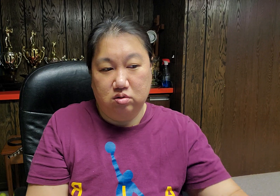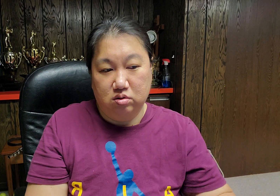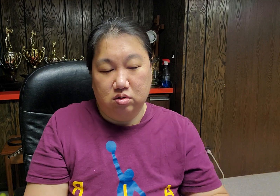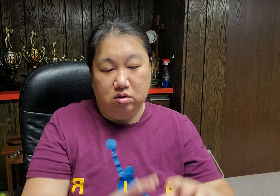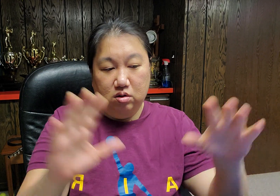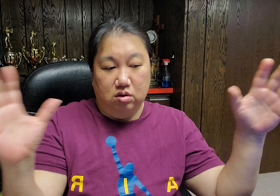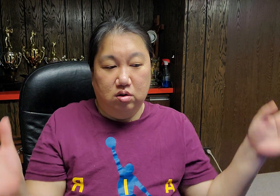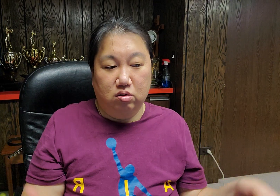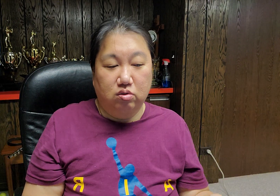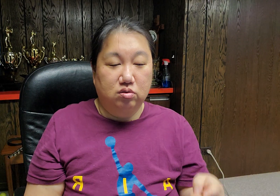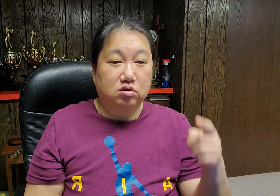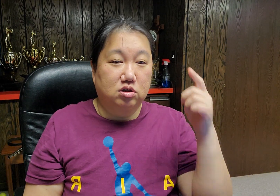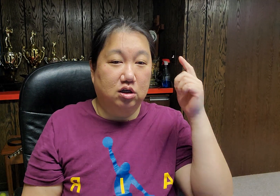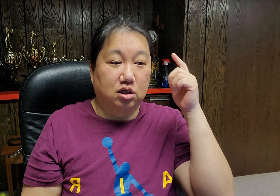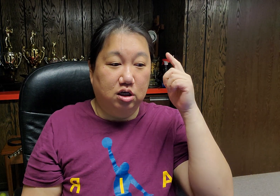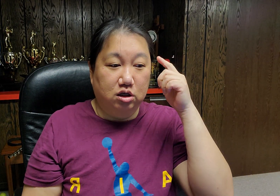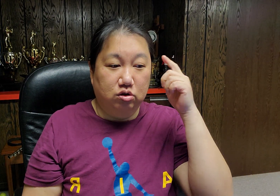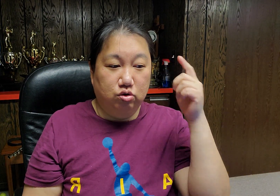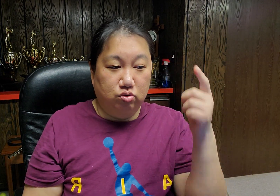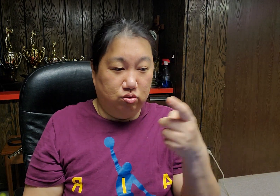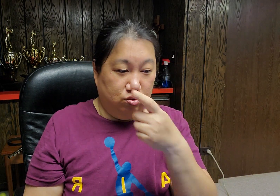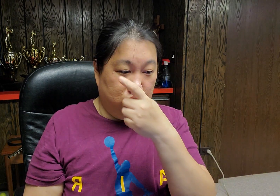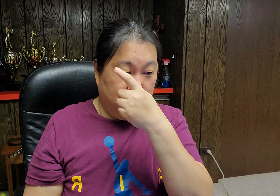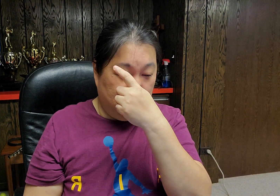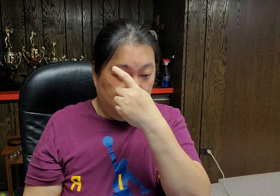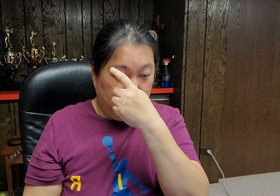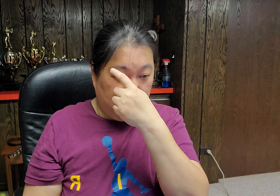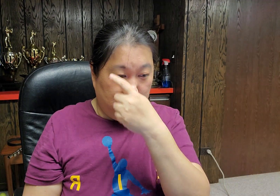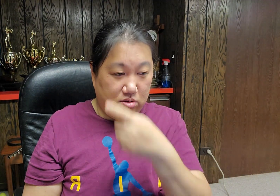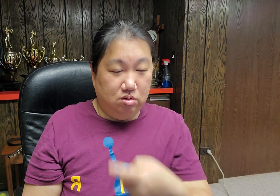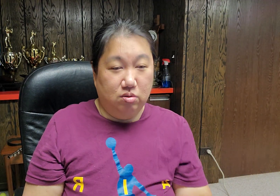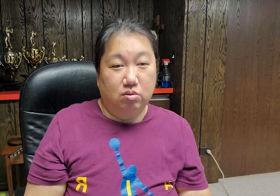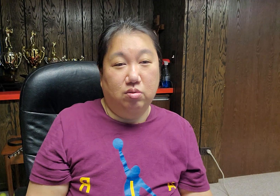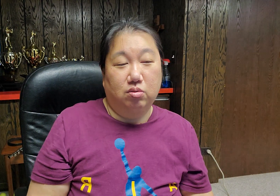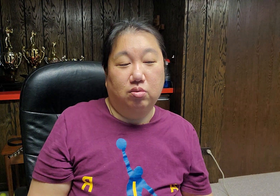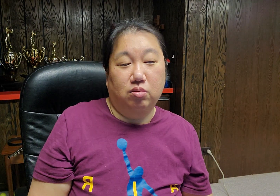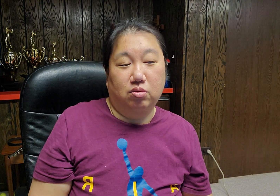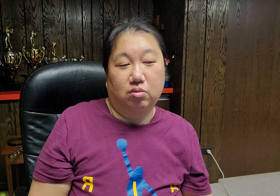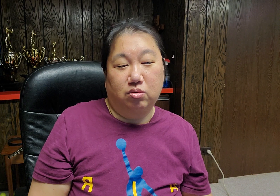온전한 눈치수로